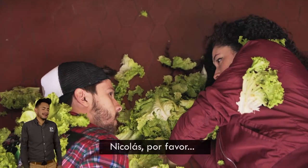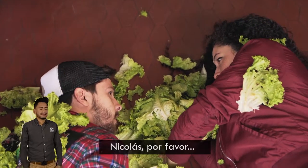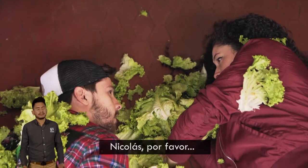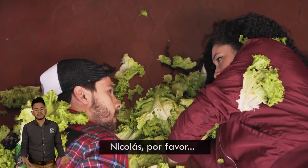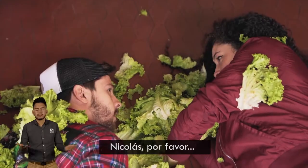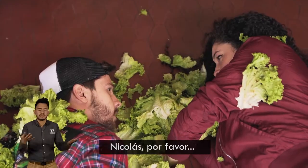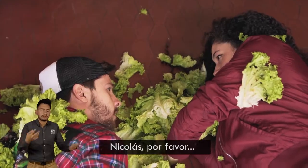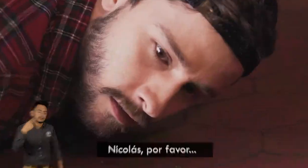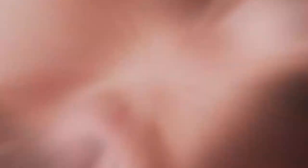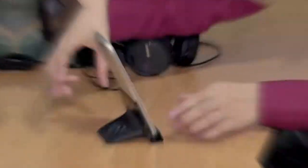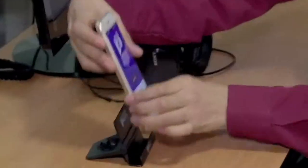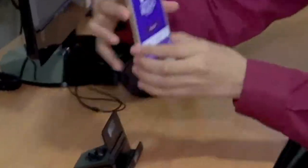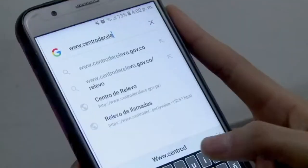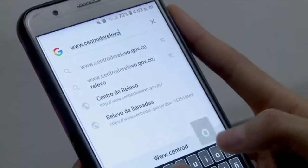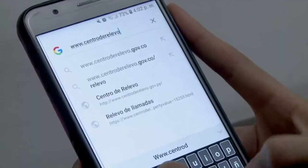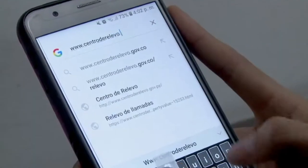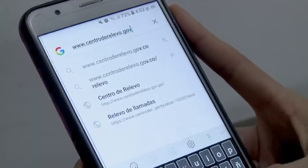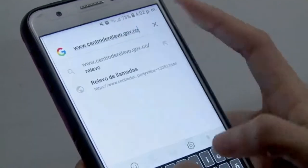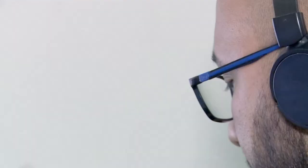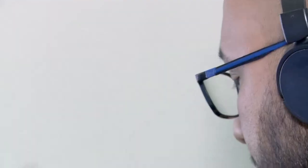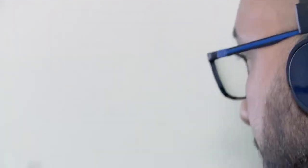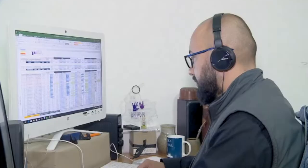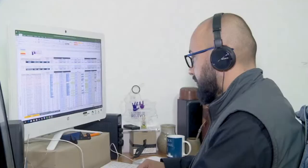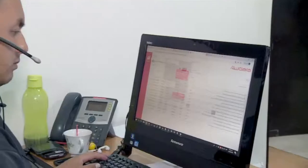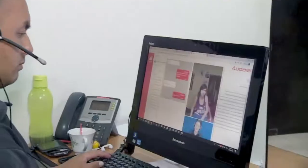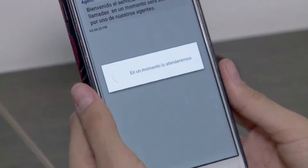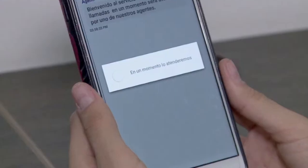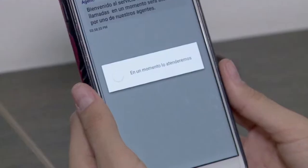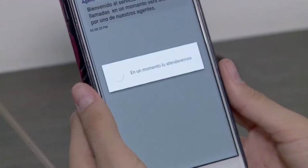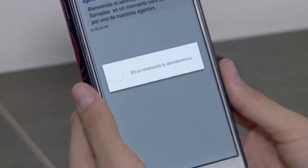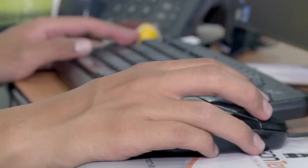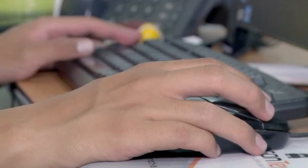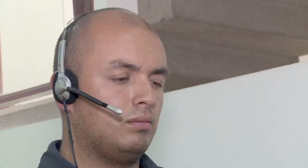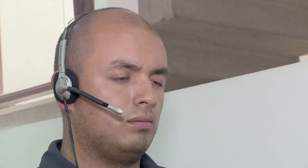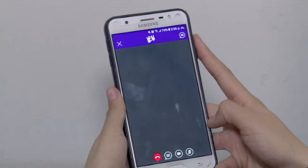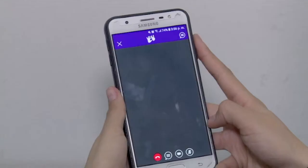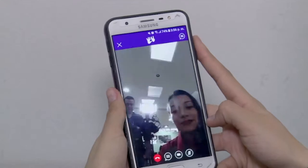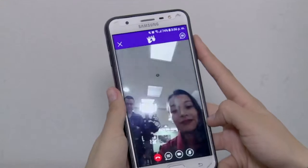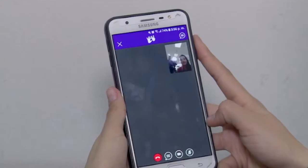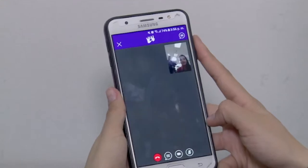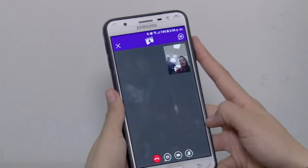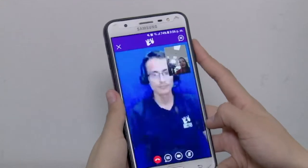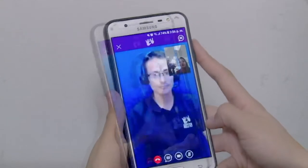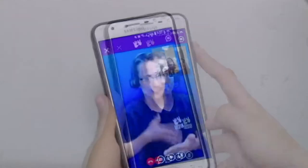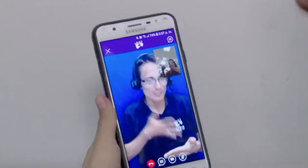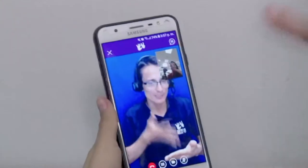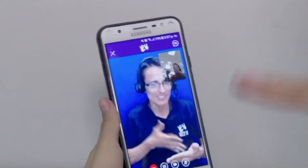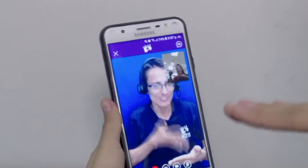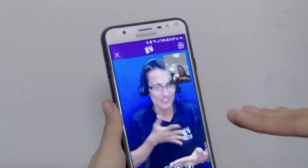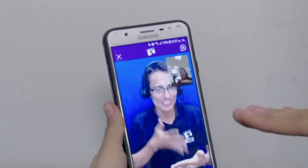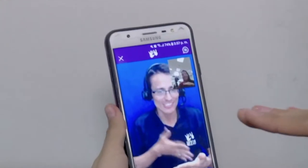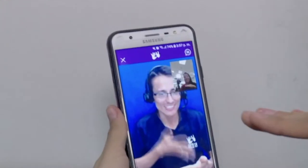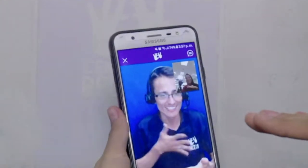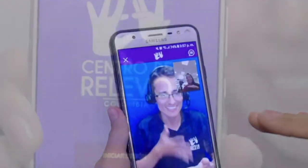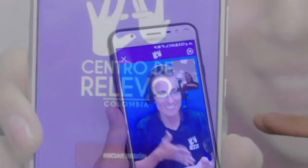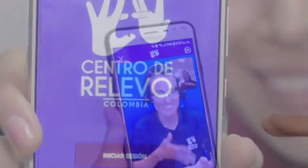Nicolás, por favor. Esta idea nace de las vivencias de la comunidad en general y la iniciativa del Ministerio TIC a través del Centro